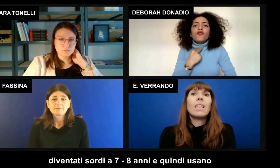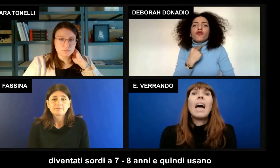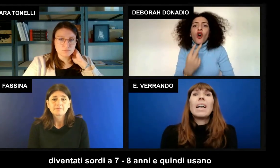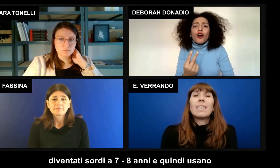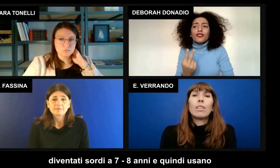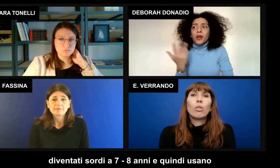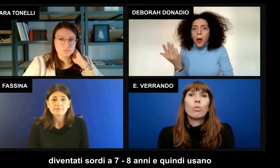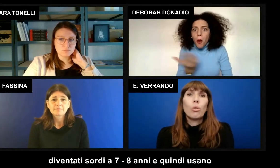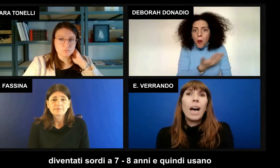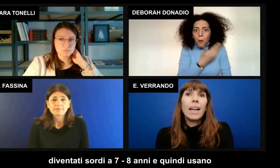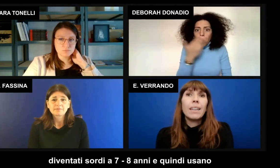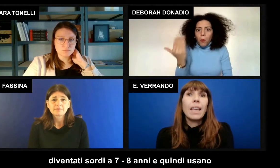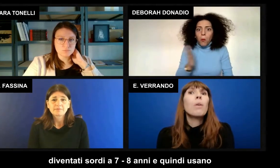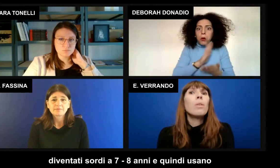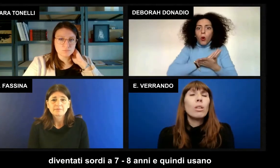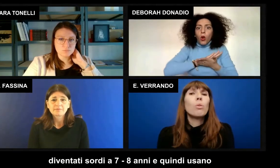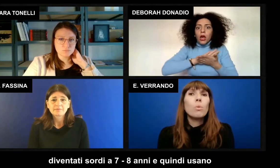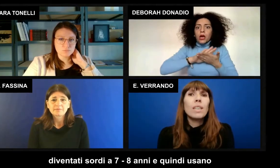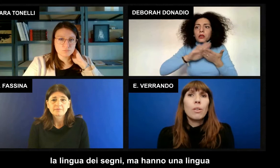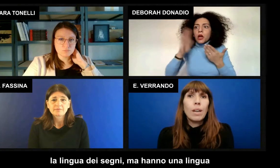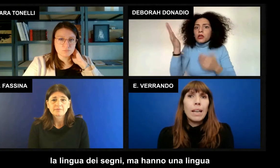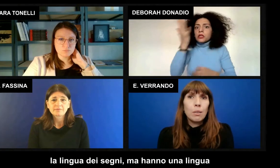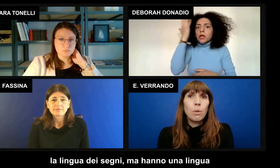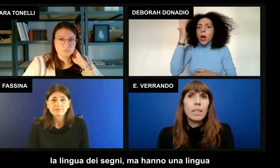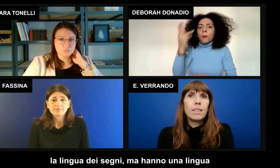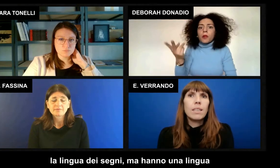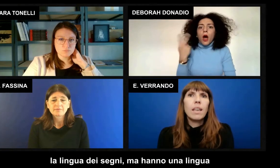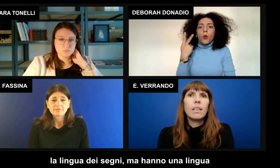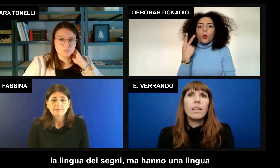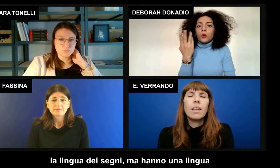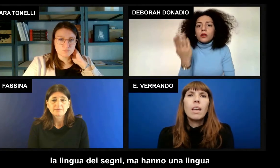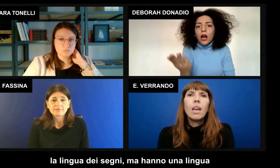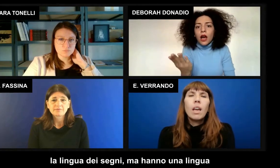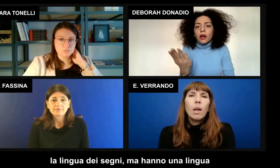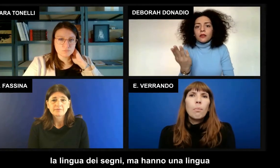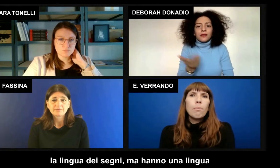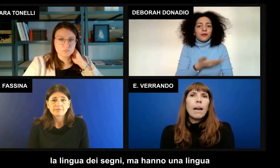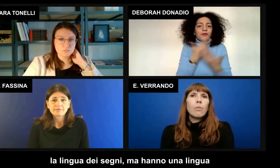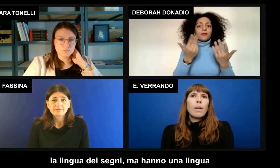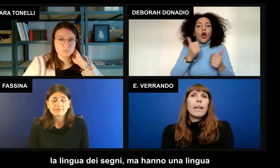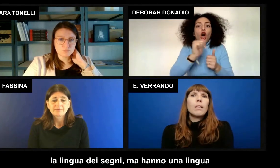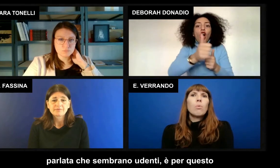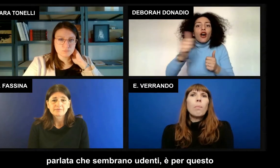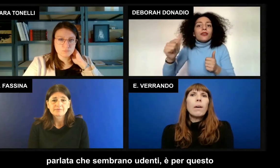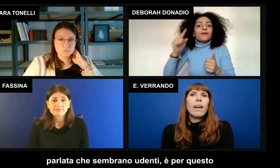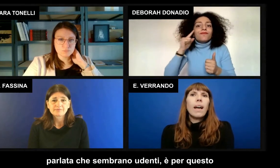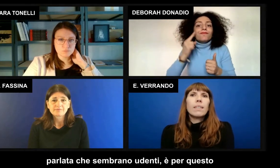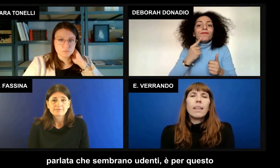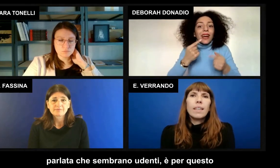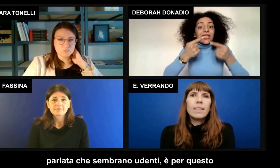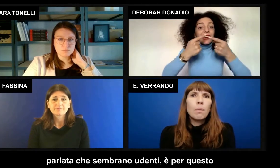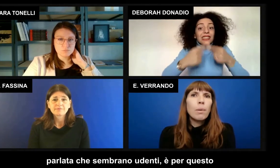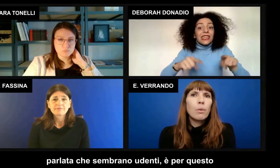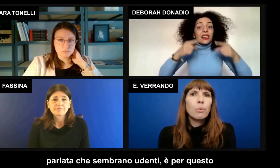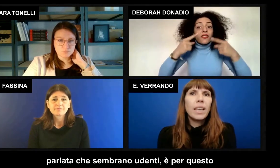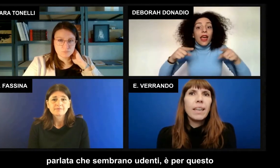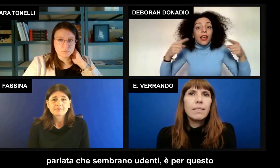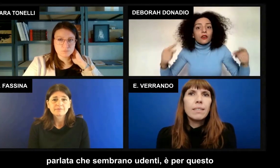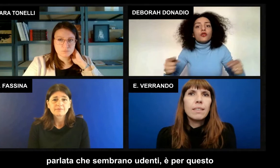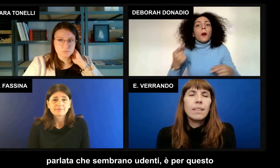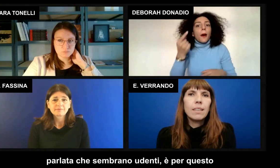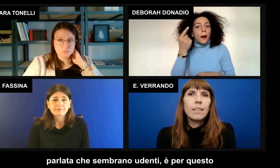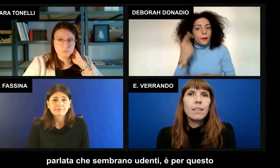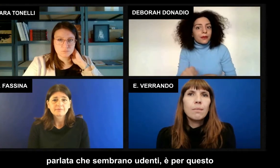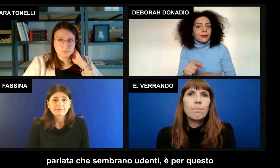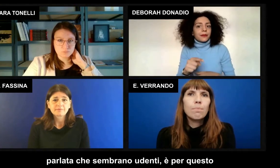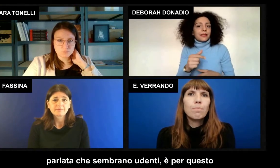sordi a 7-8 anni e quindi usano la lingua dei segni, ma hanno una lingua parlata che sembrano denti.